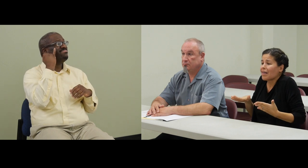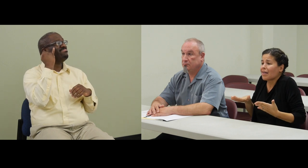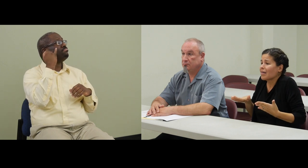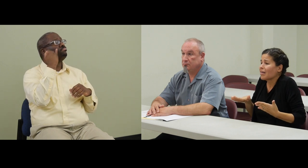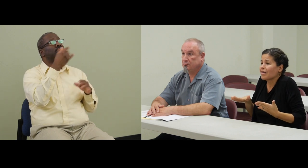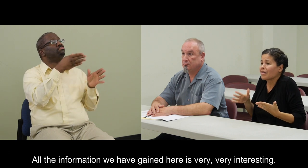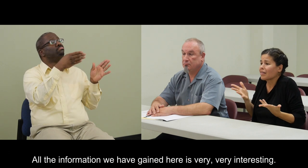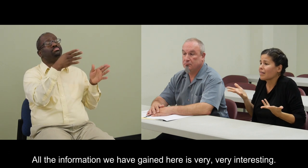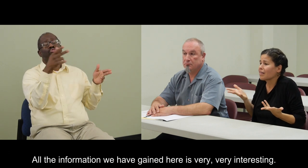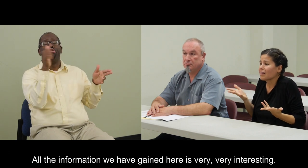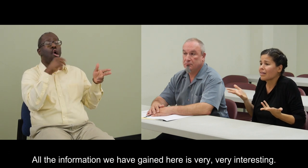Bueno,